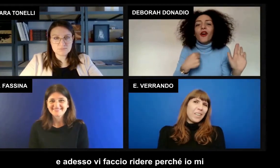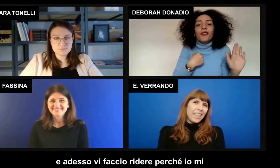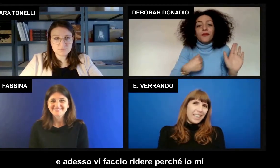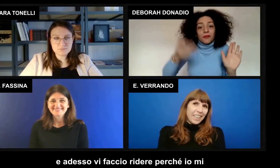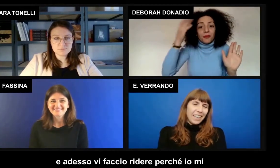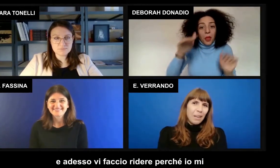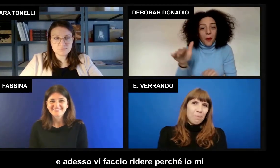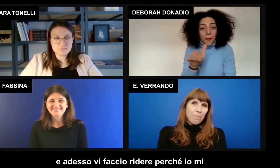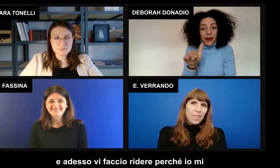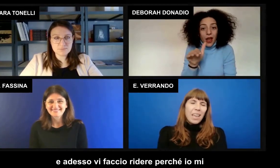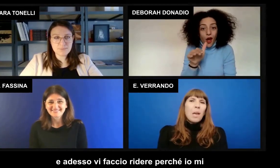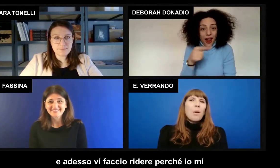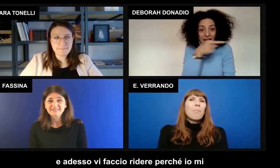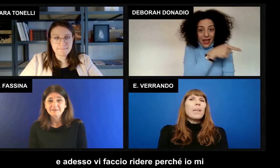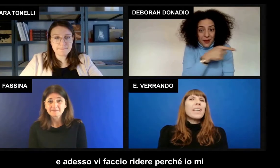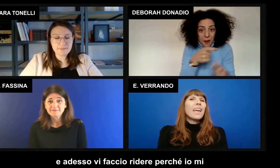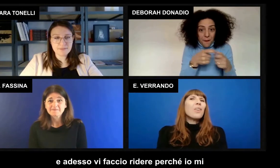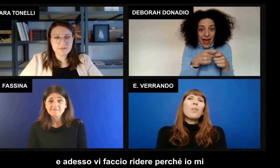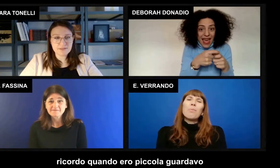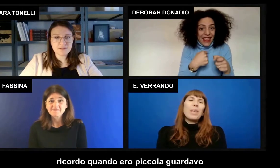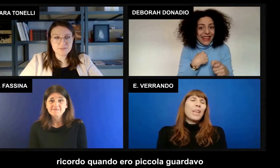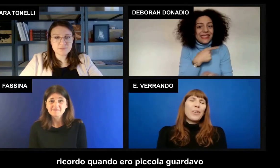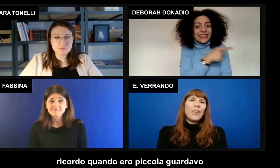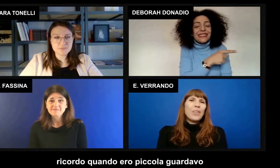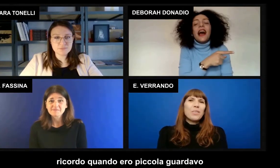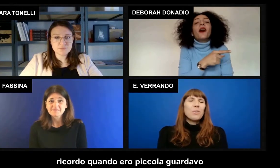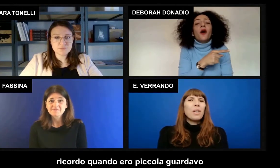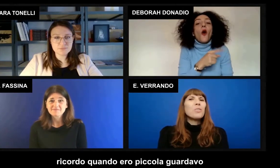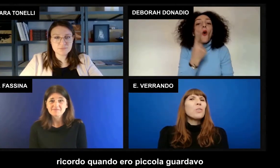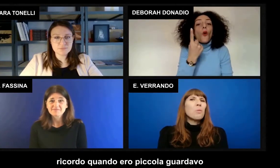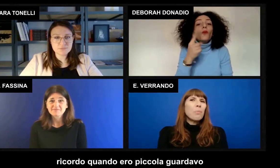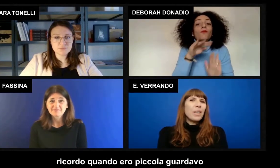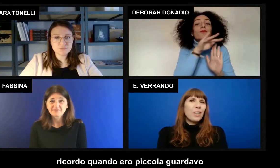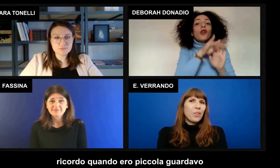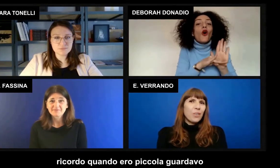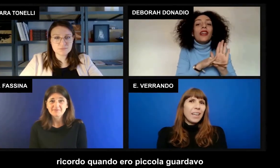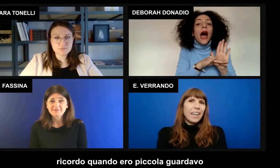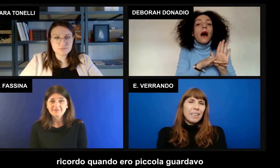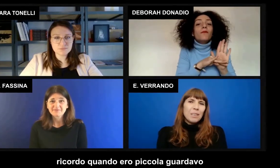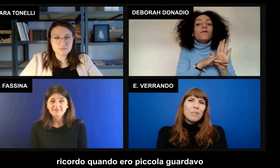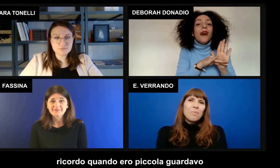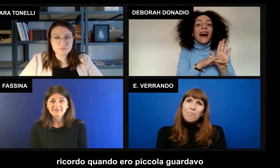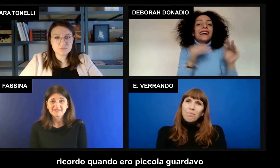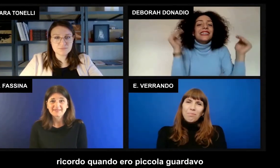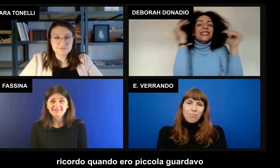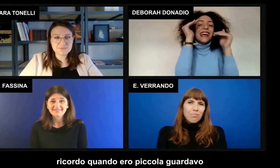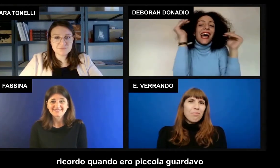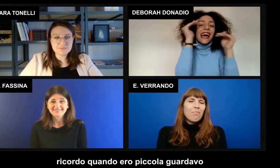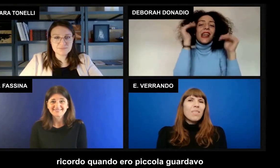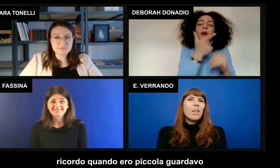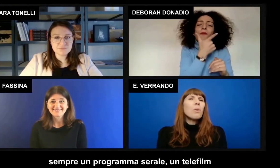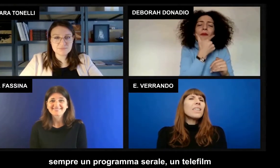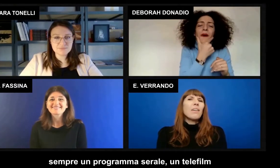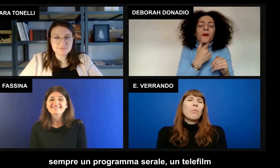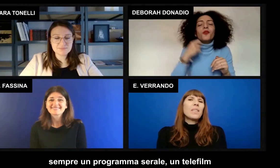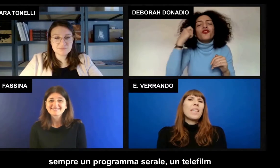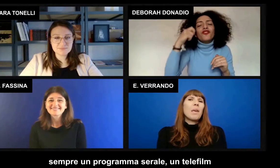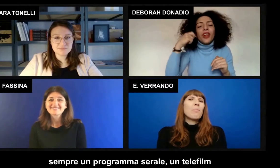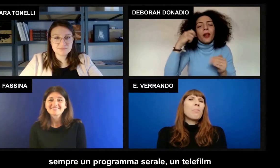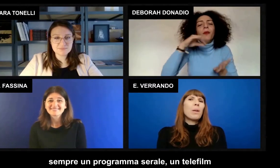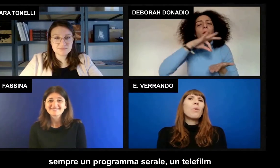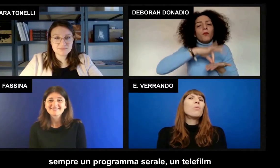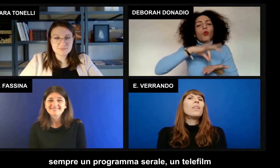faccio ridere. Perché io mi ricordo quando ero piccola guardavo